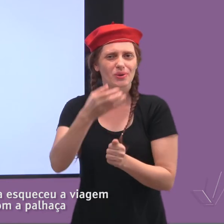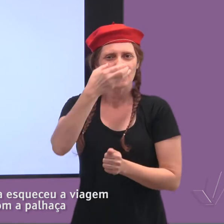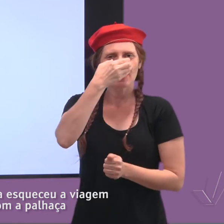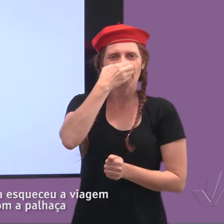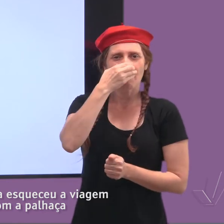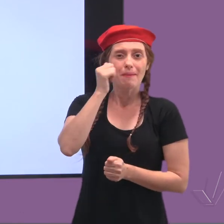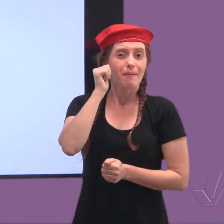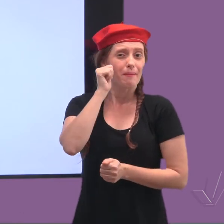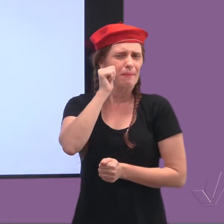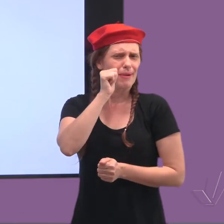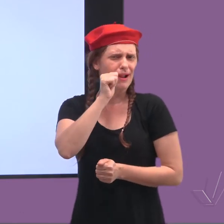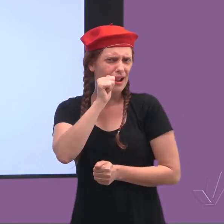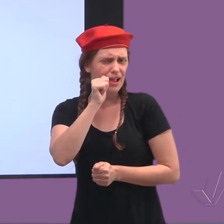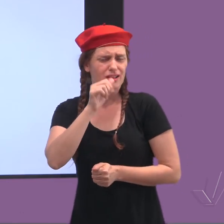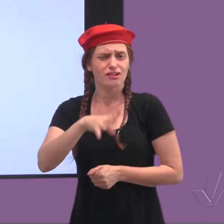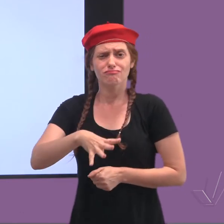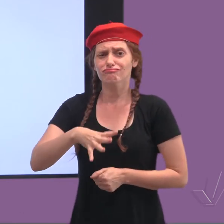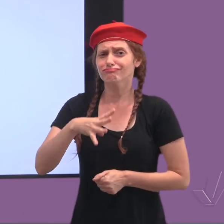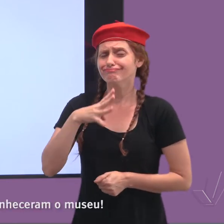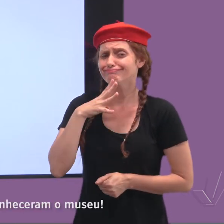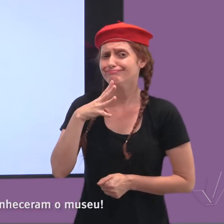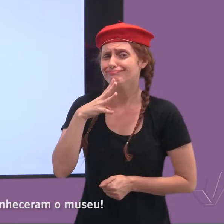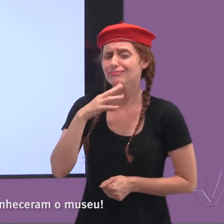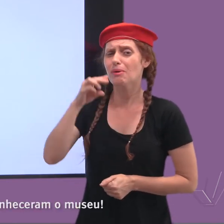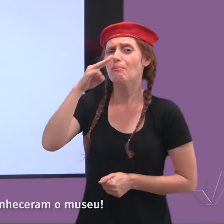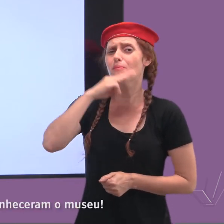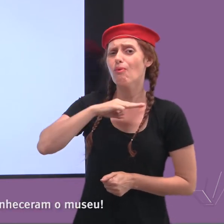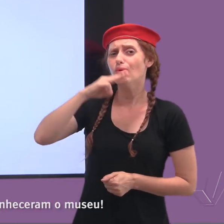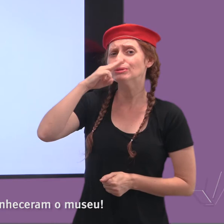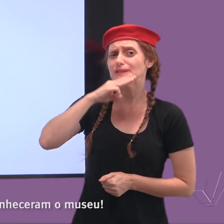a palhaça. Porque eles conheceram o museu.